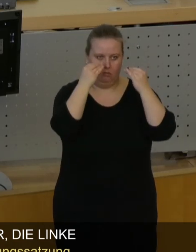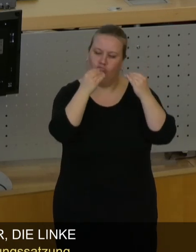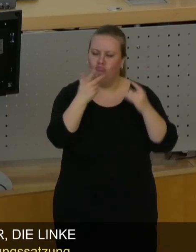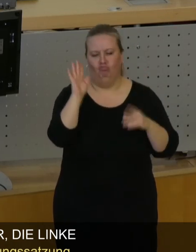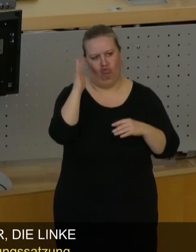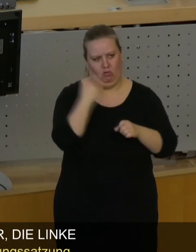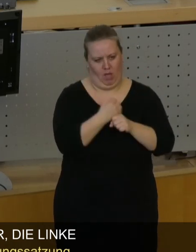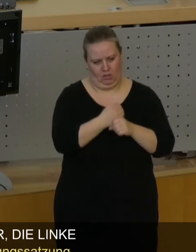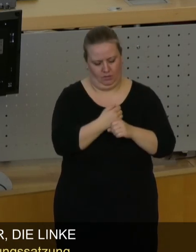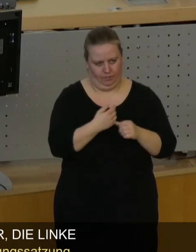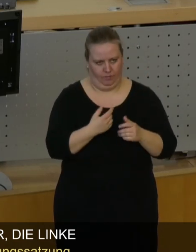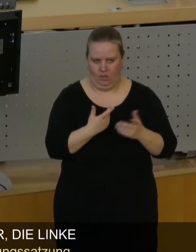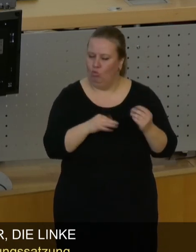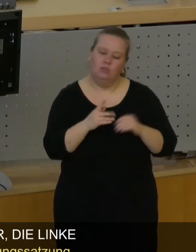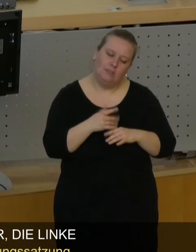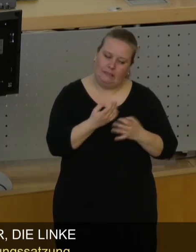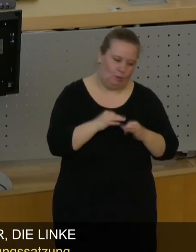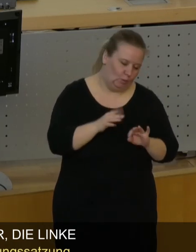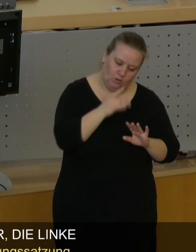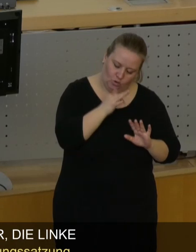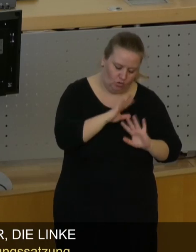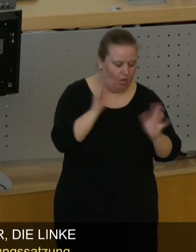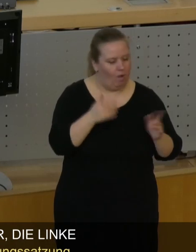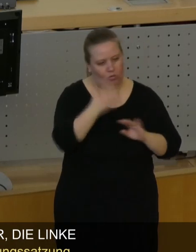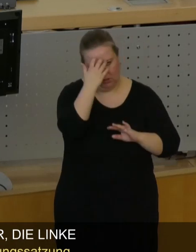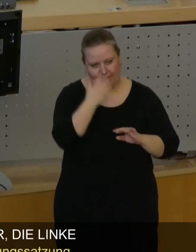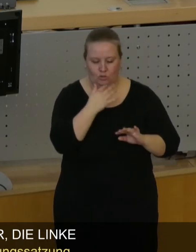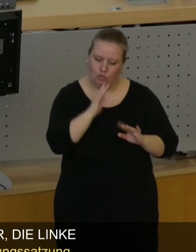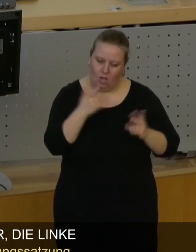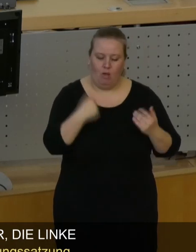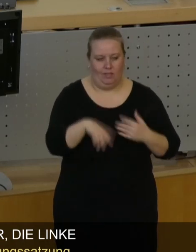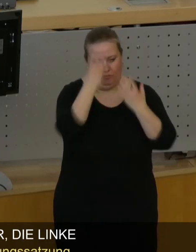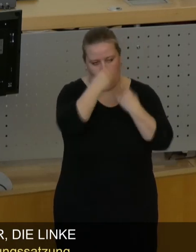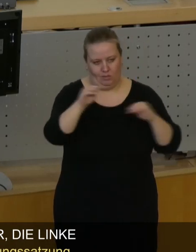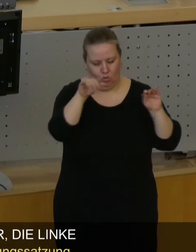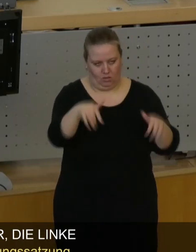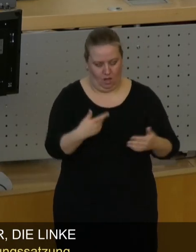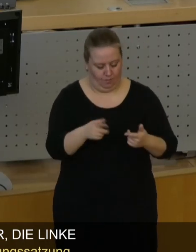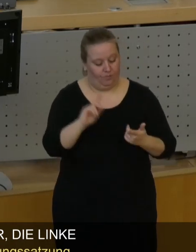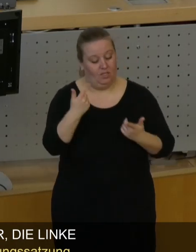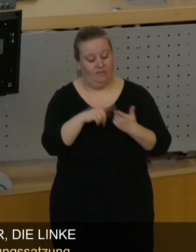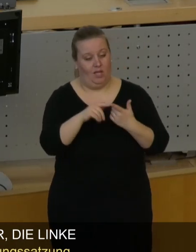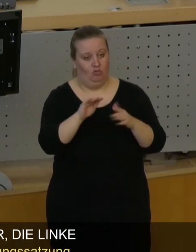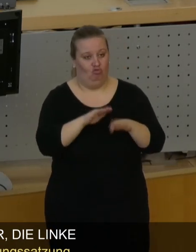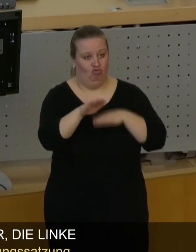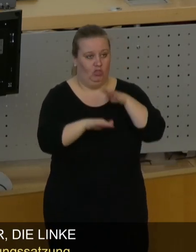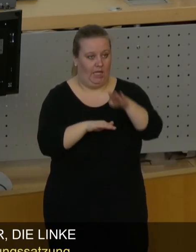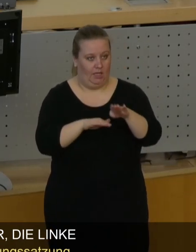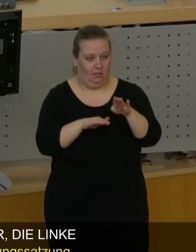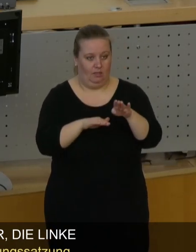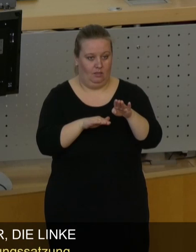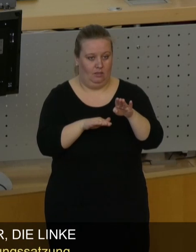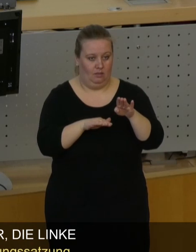tun wir schon. Vielleicht noch nicht gut, vielleicht noch nicht früh genug. Aber wir tun es. Die zweite Stufe ist das